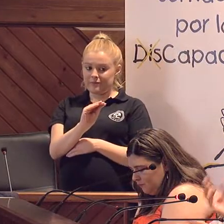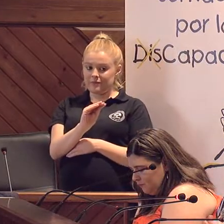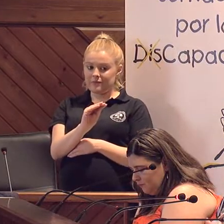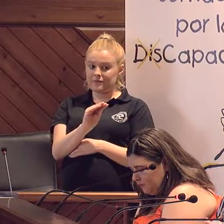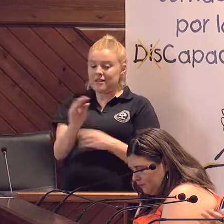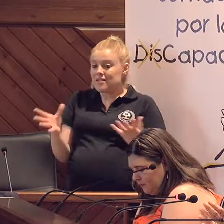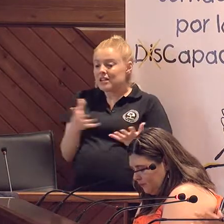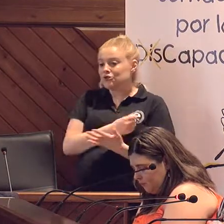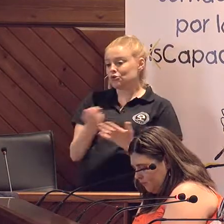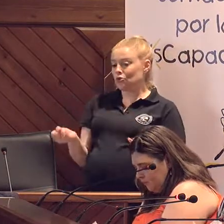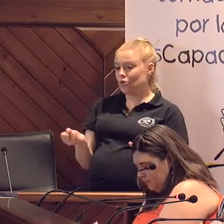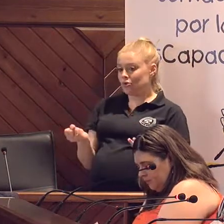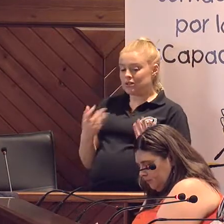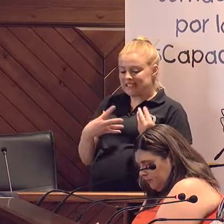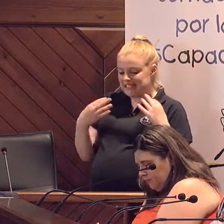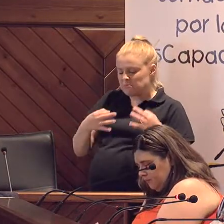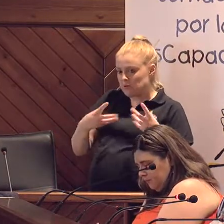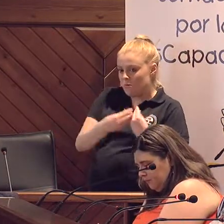flecha y la viana, es que son inseparables.